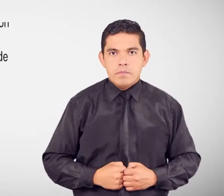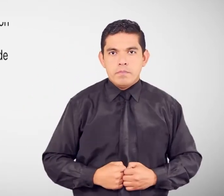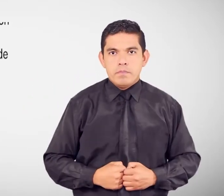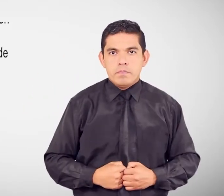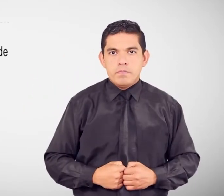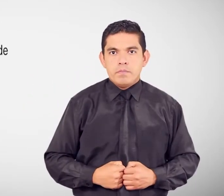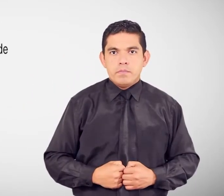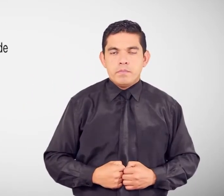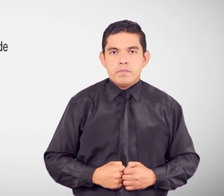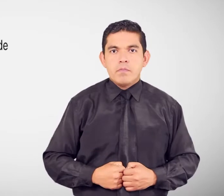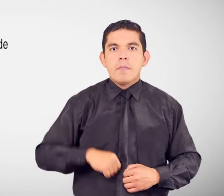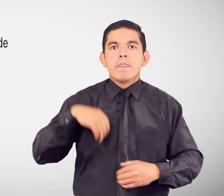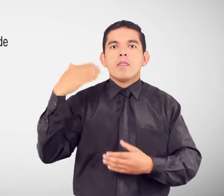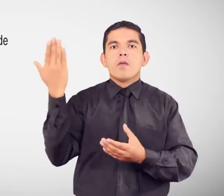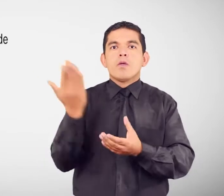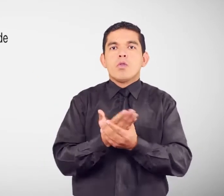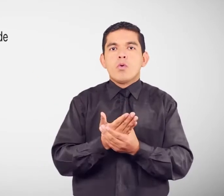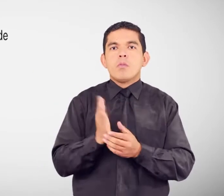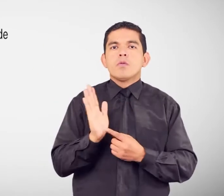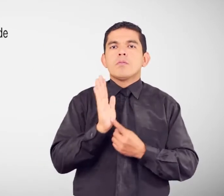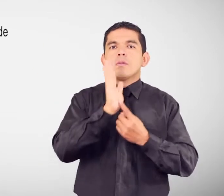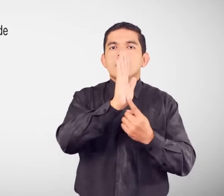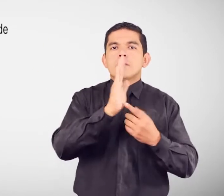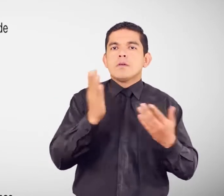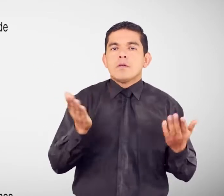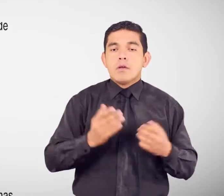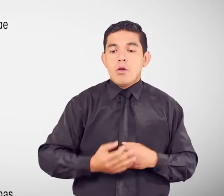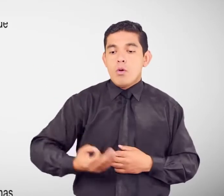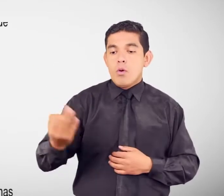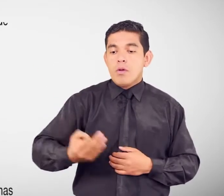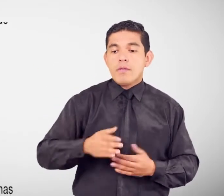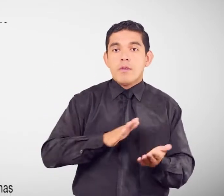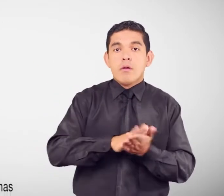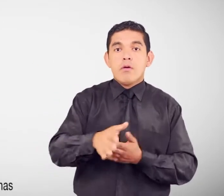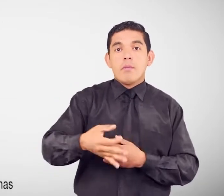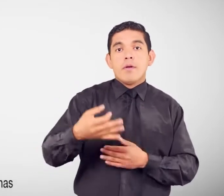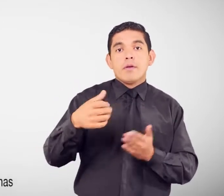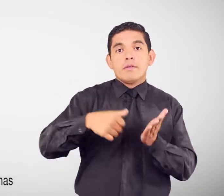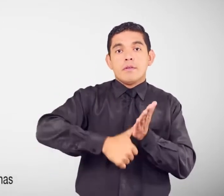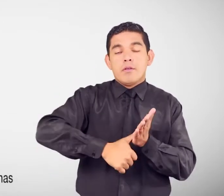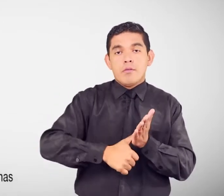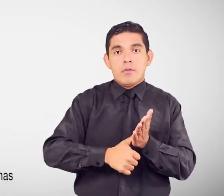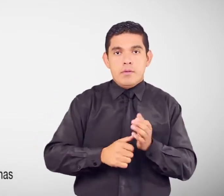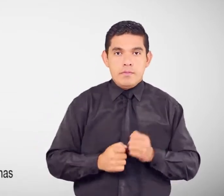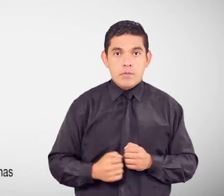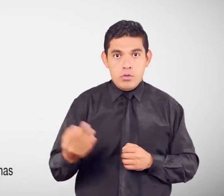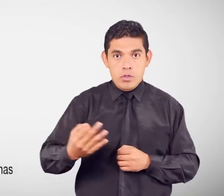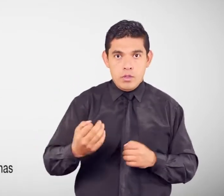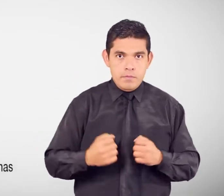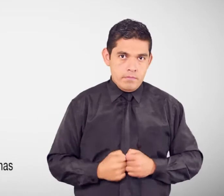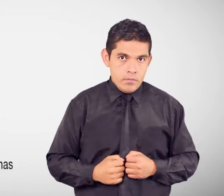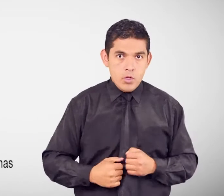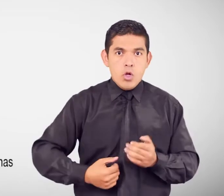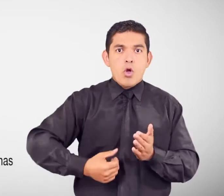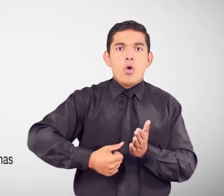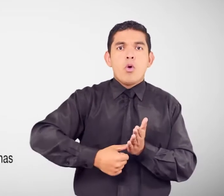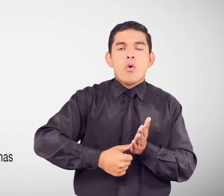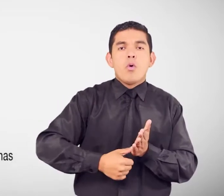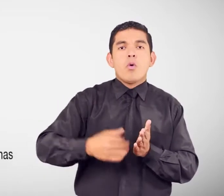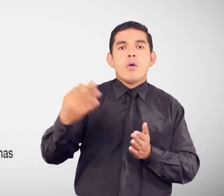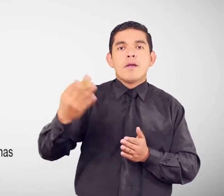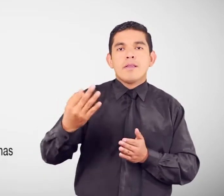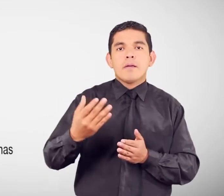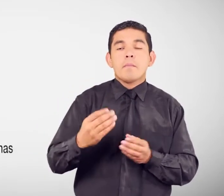Documentos que se deben presentar Original y copia de la cédula de ciudadanía original Original y copia del carné de